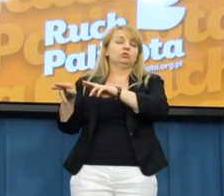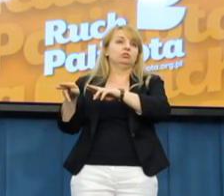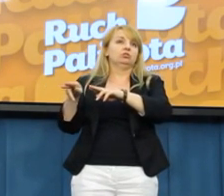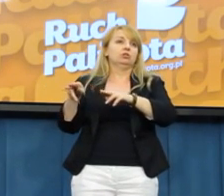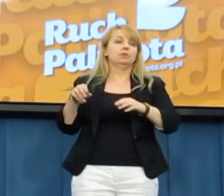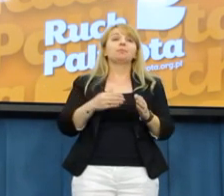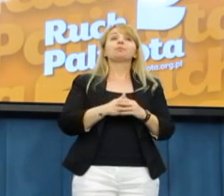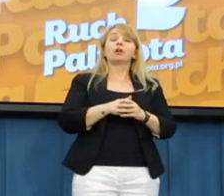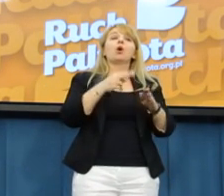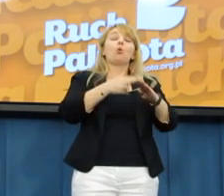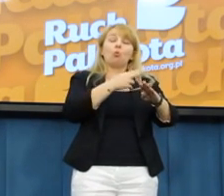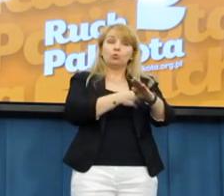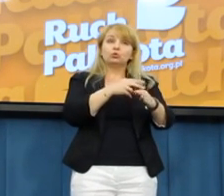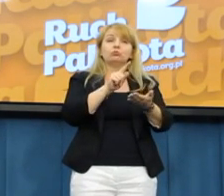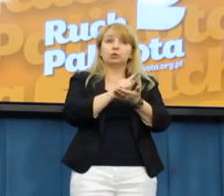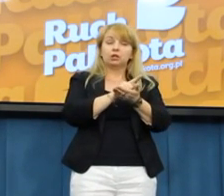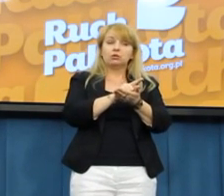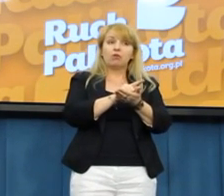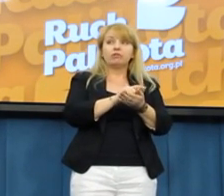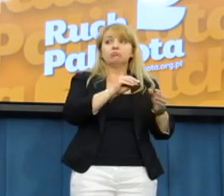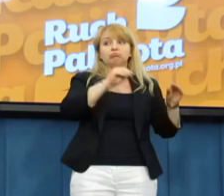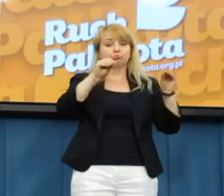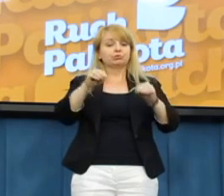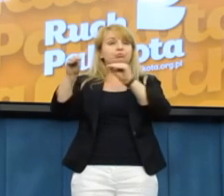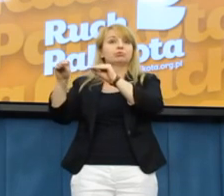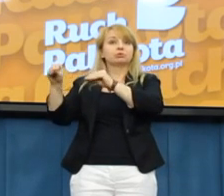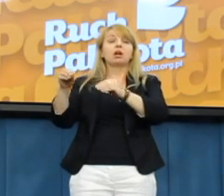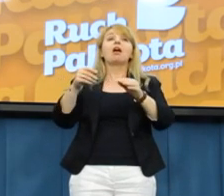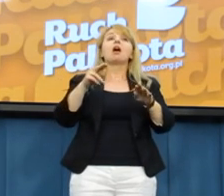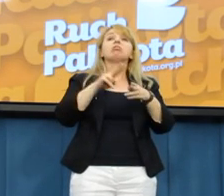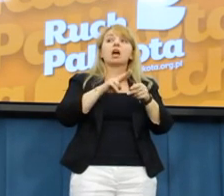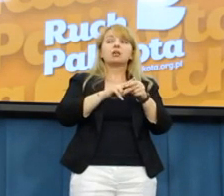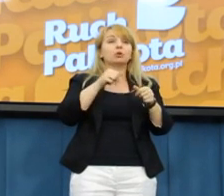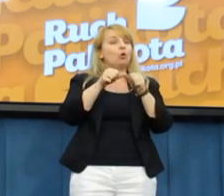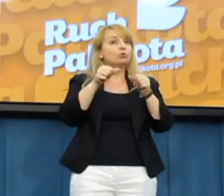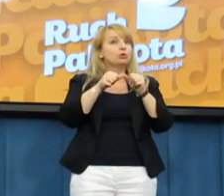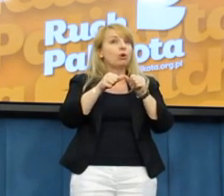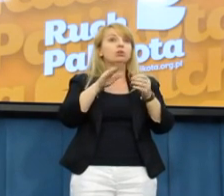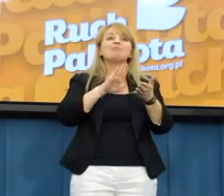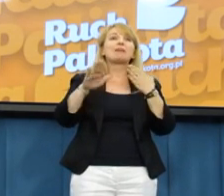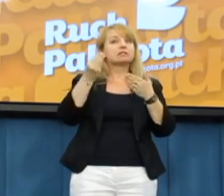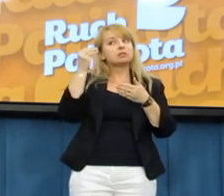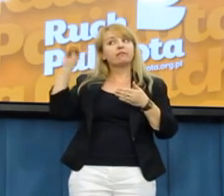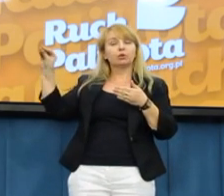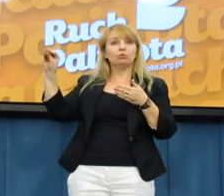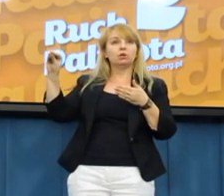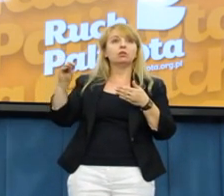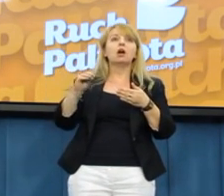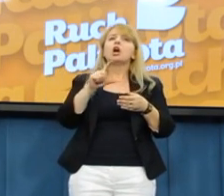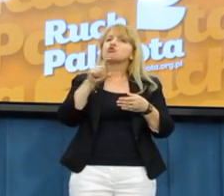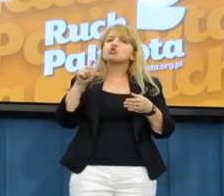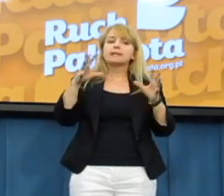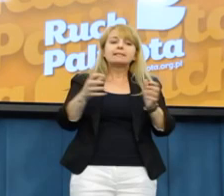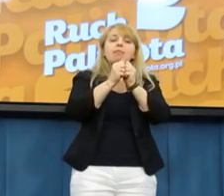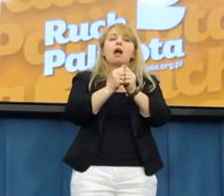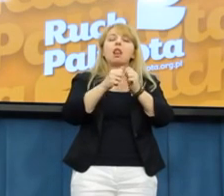Skarbowy działa w taki sposób, że przedłużał nieskończoność terminy kontroli, nie informuje osób zainteresowanych tak naprawdę, co znalazł, czy ma rzeczywiście